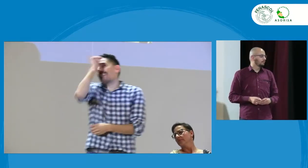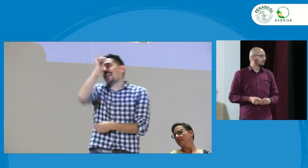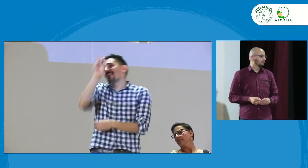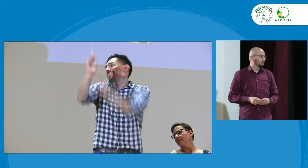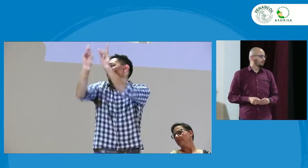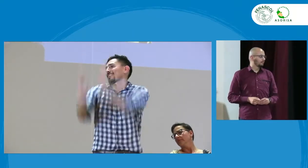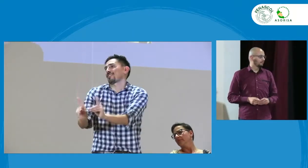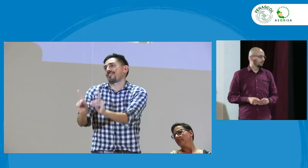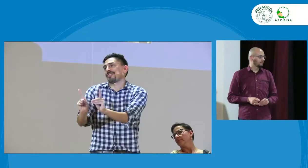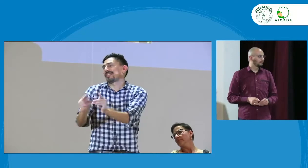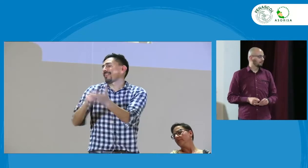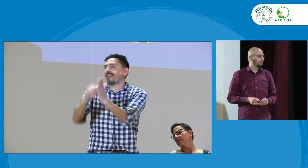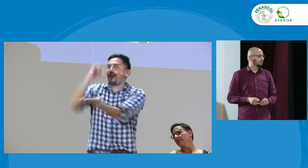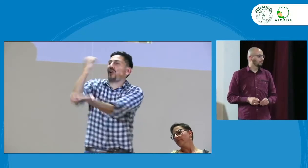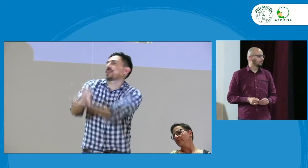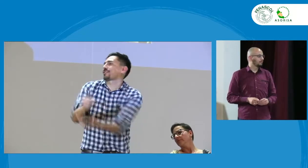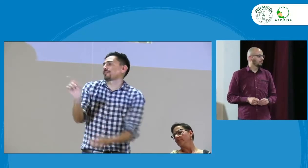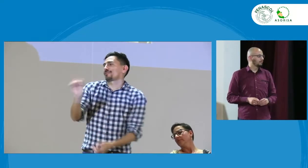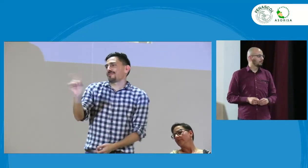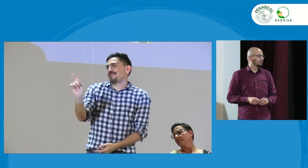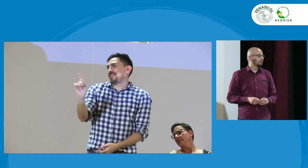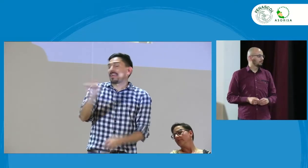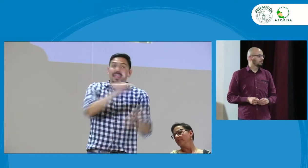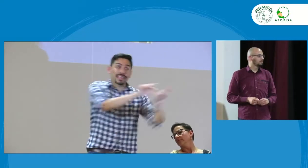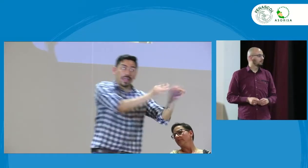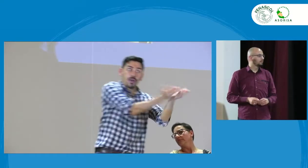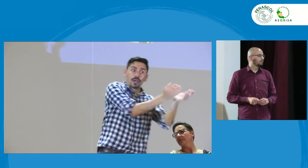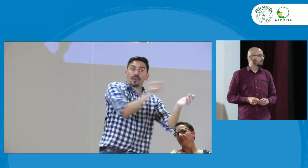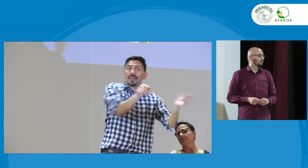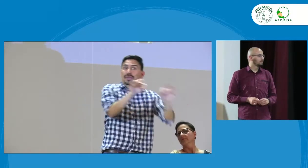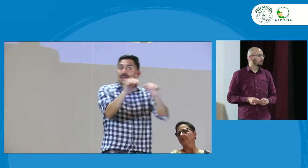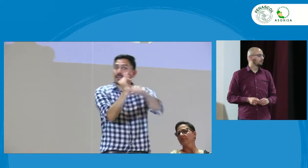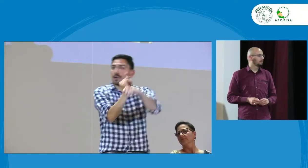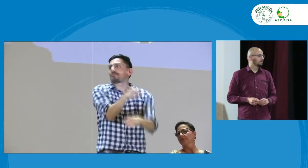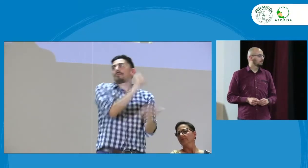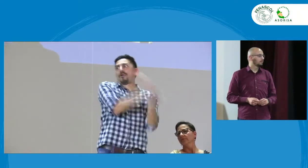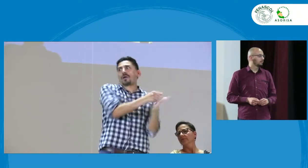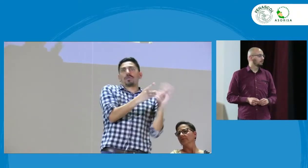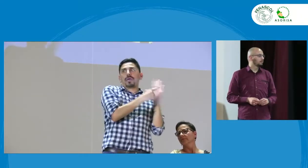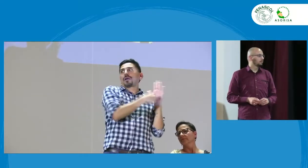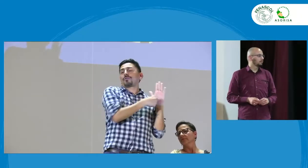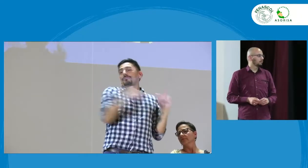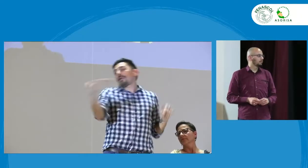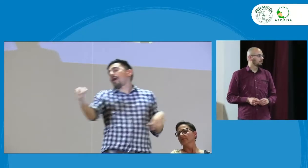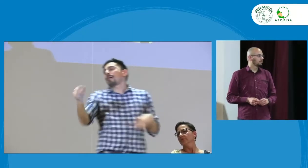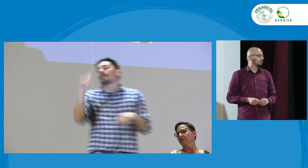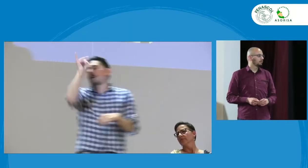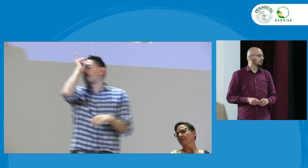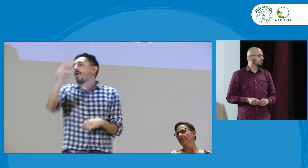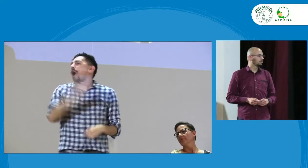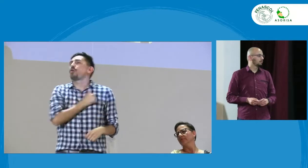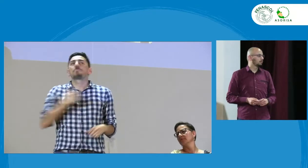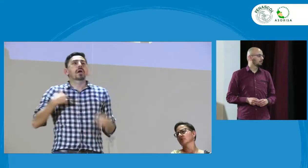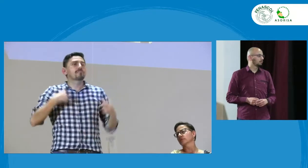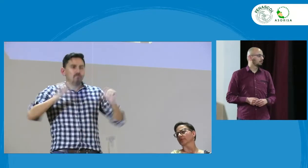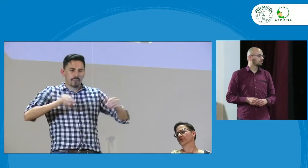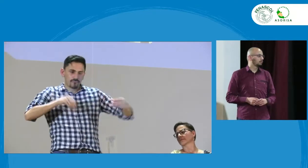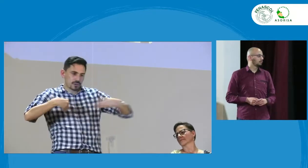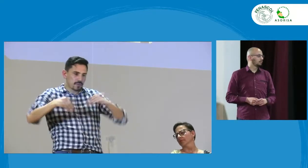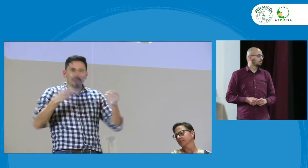entonces ellos son autónomos de tomar las decisiones de cómo va ser esa oferta educativa no podemos